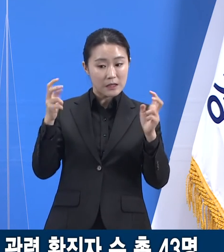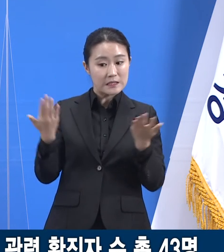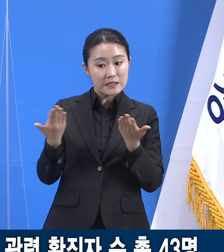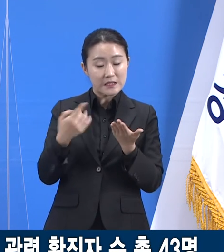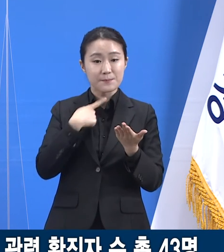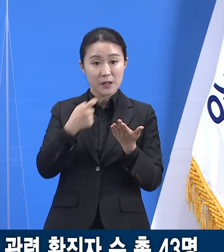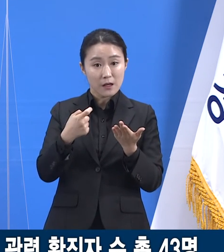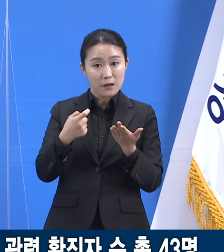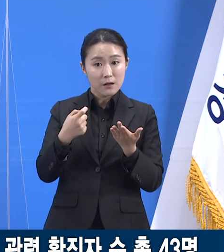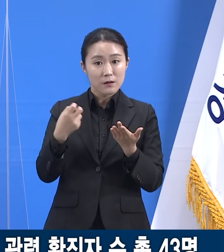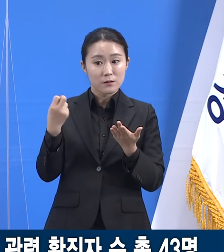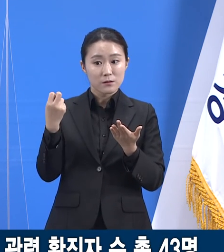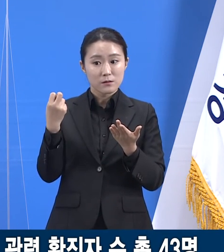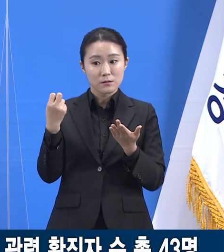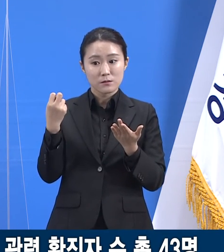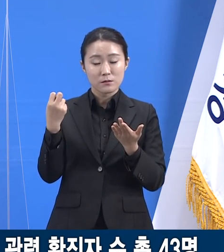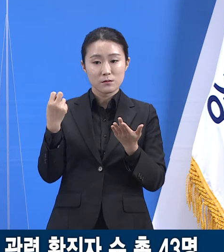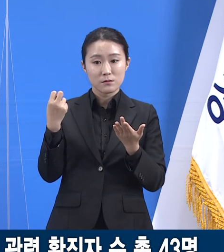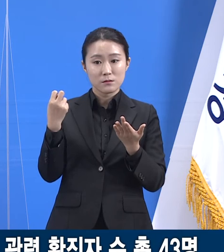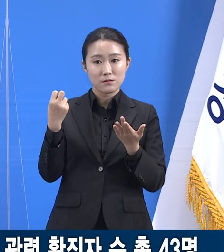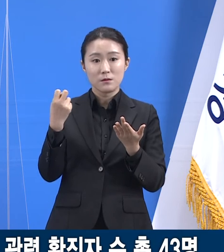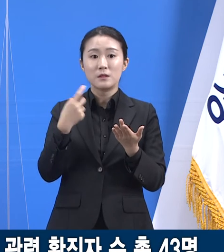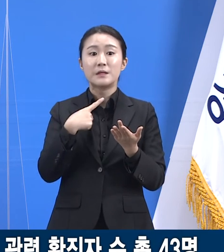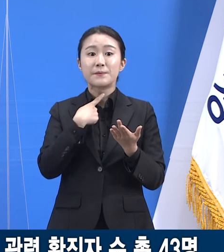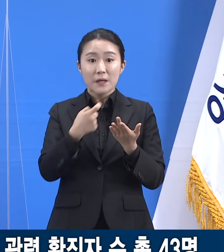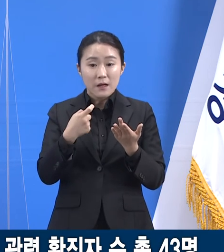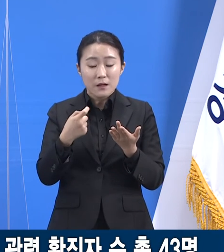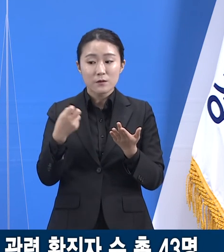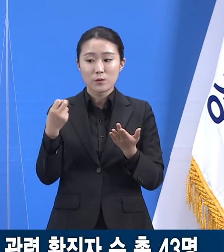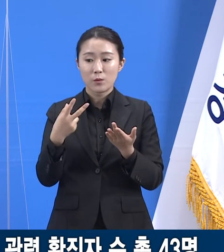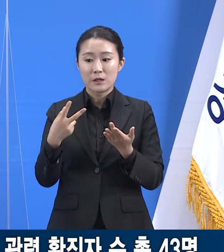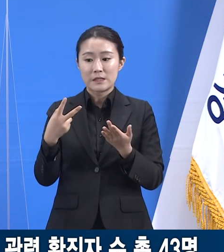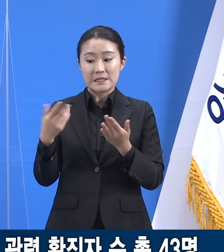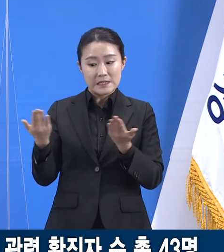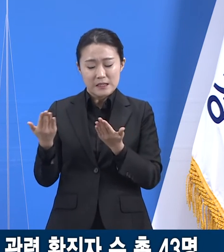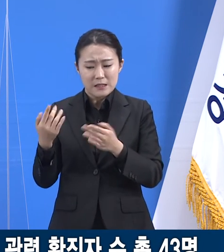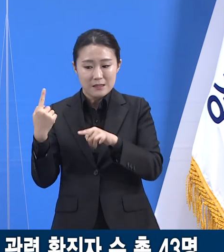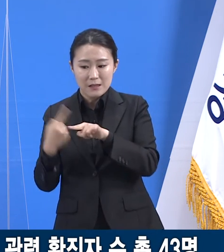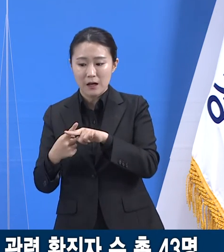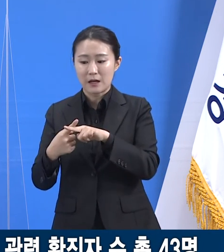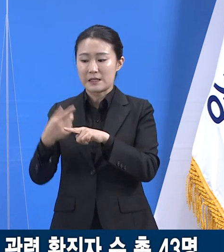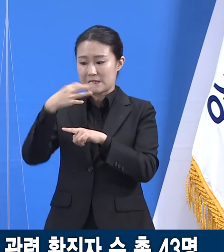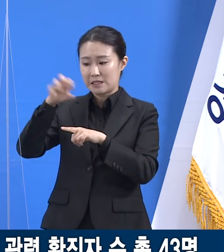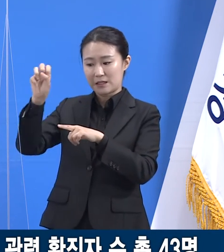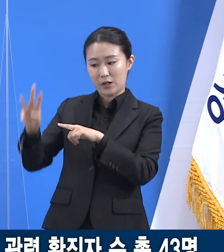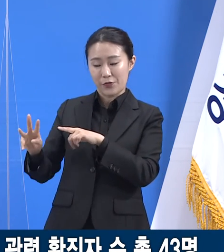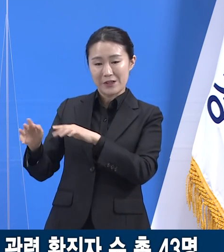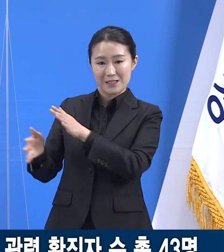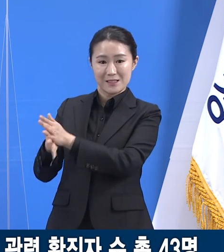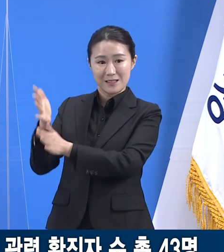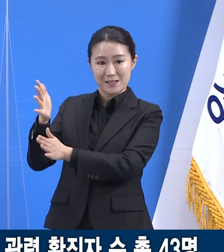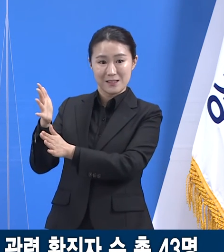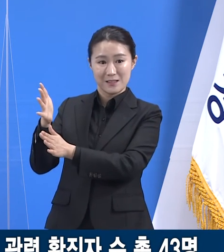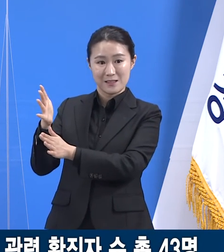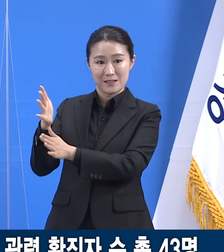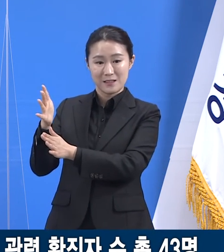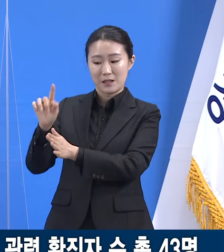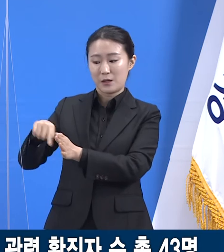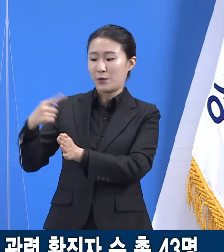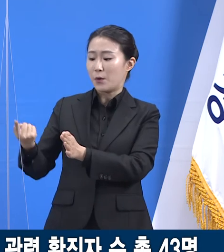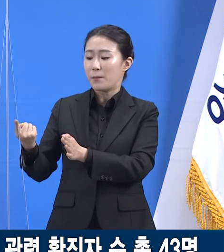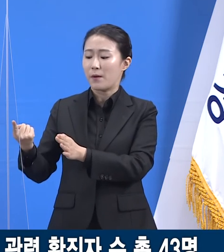이천시 소재 식당을 방문한 이력이 있는 것 같은 상황들이 집단 사례 조사서에 다수 확인됩니다.